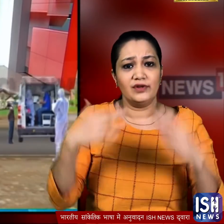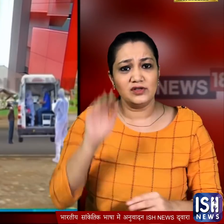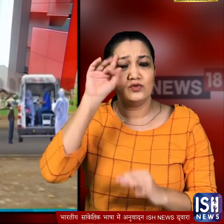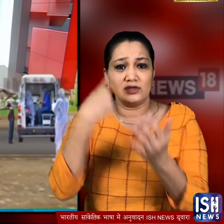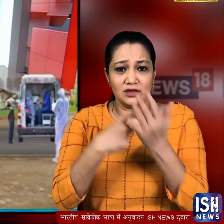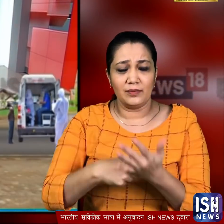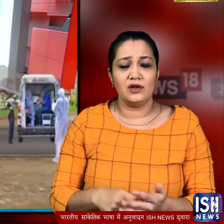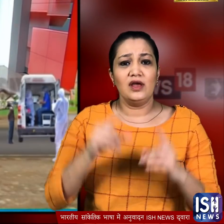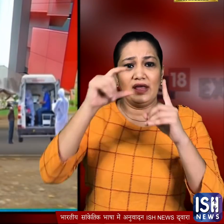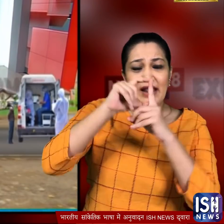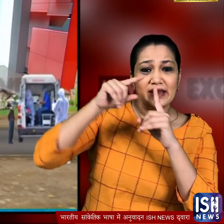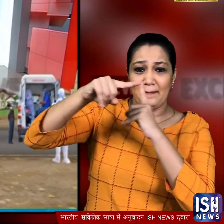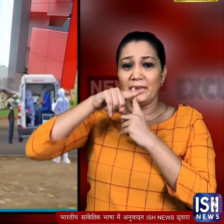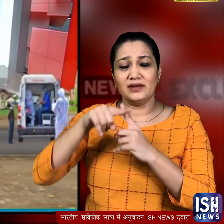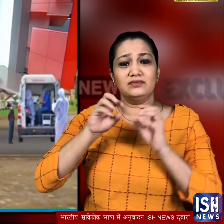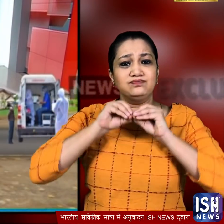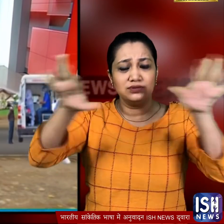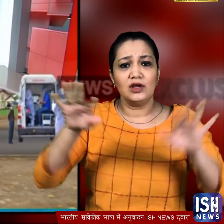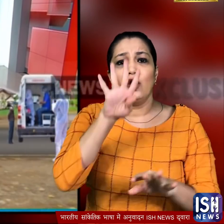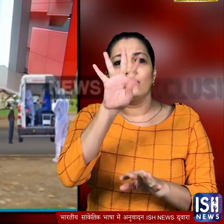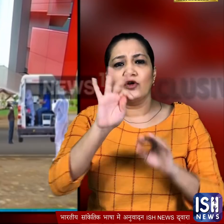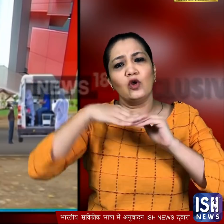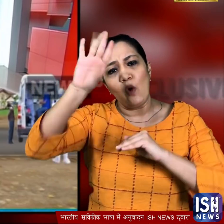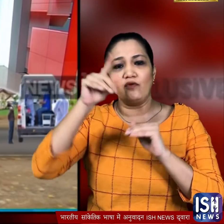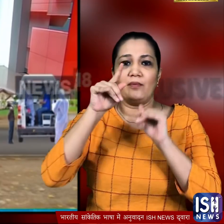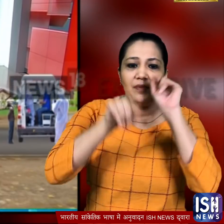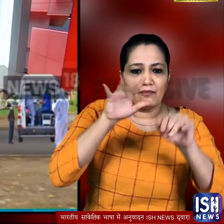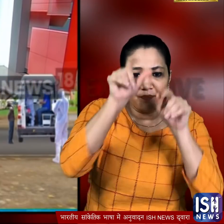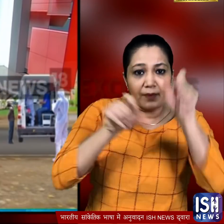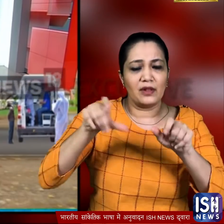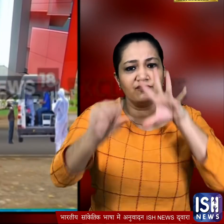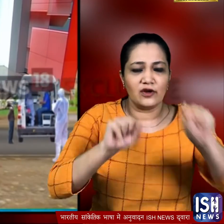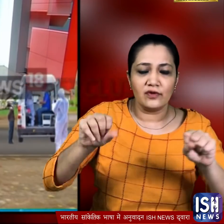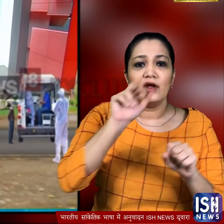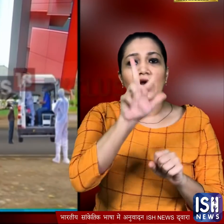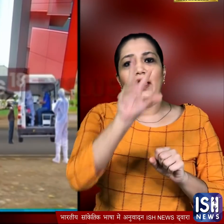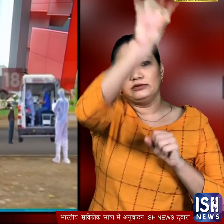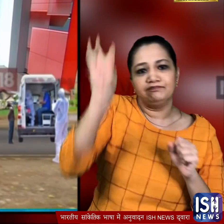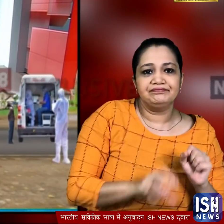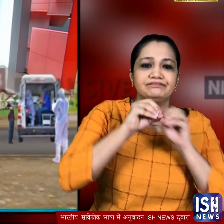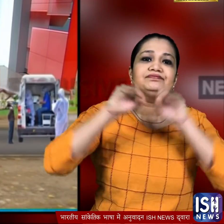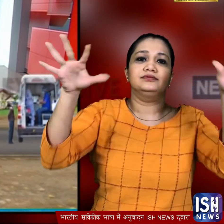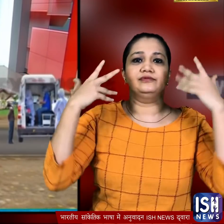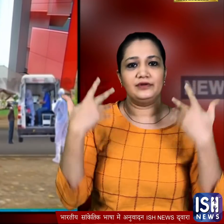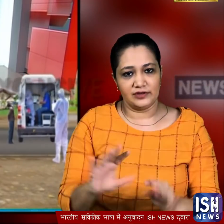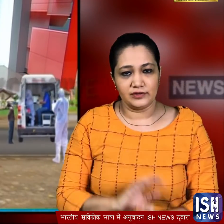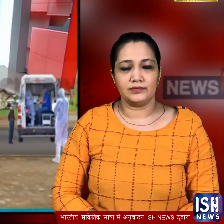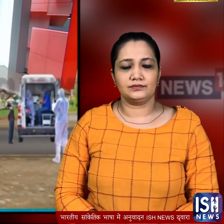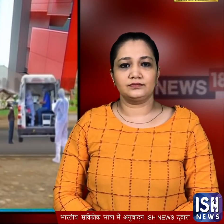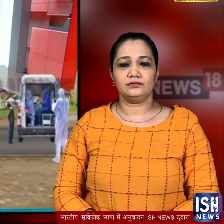करोना के डेल्टा प्लस वेरियंट के 40 से ज़्यादा मरीज सामने आ चुके हैं और 8 राज्यों में करोना का ये खतरनाक रूप अपने पैर पसार